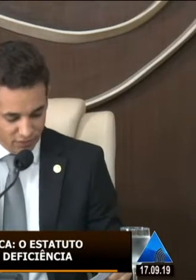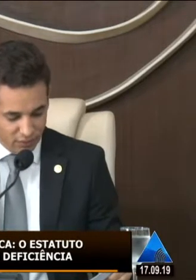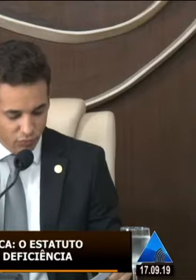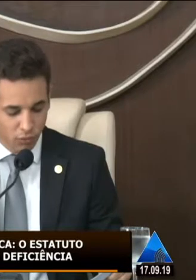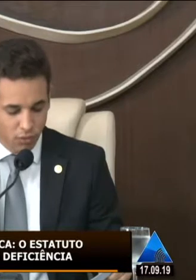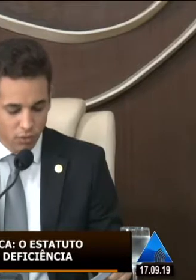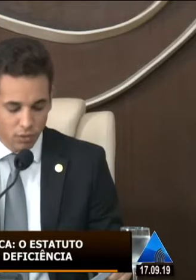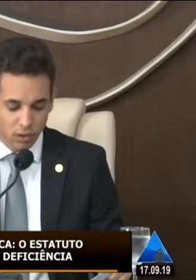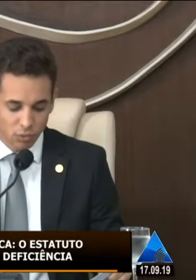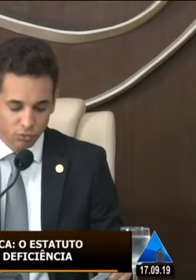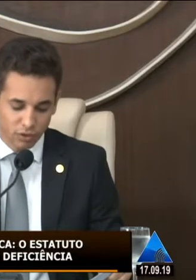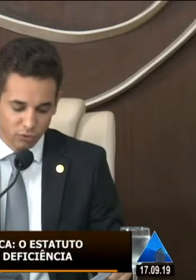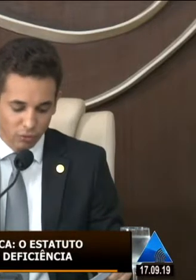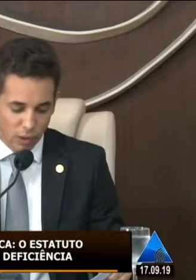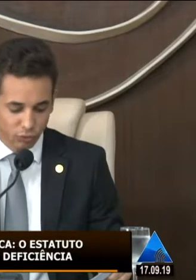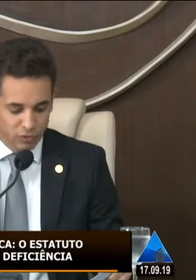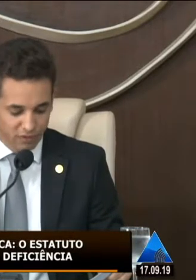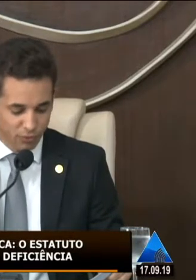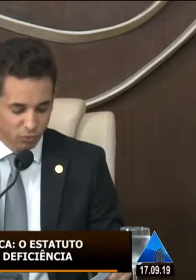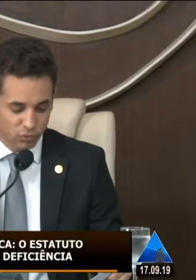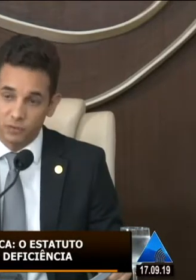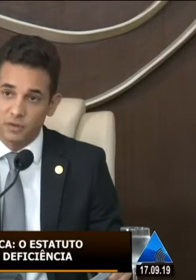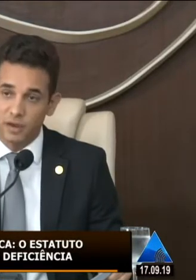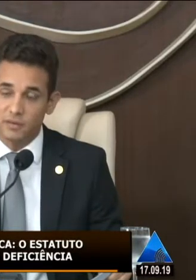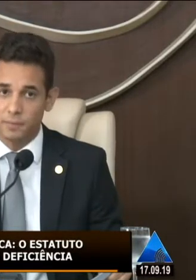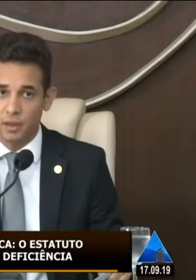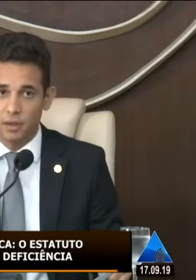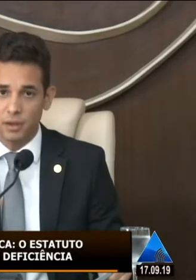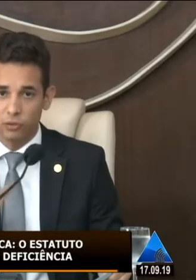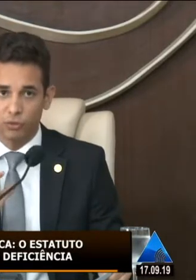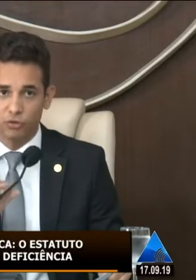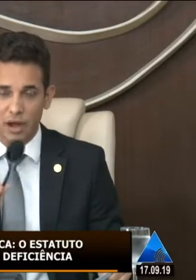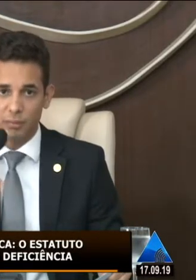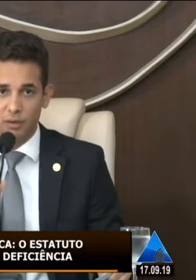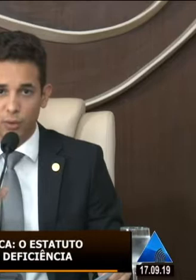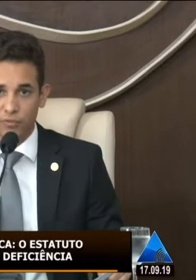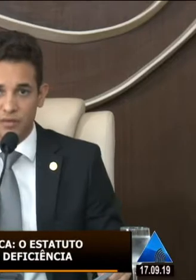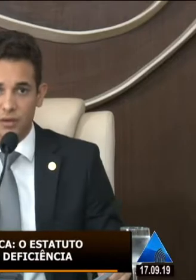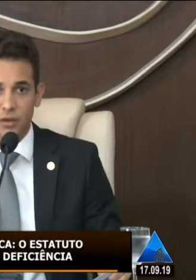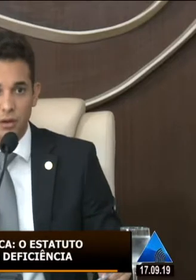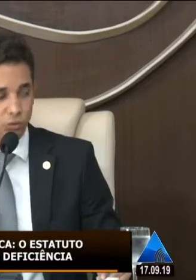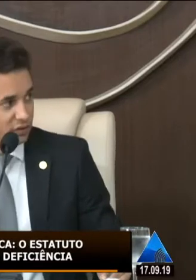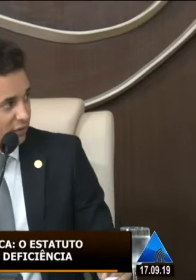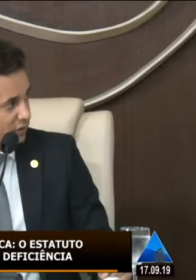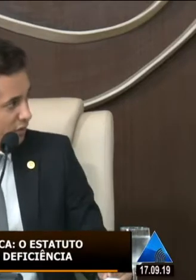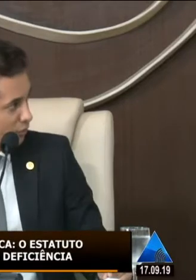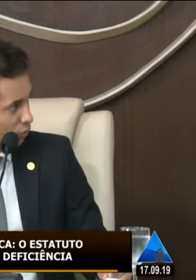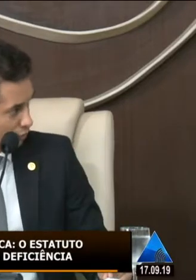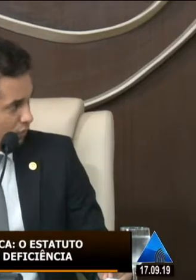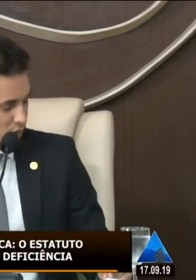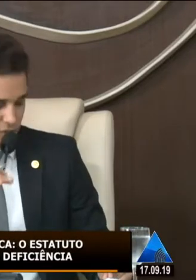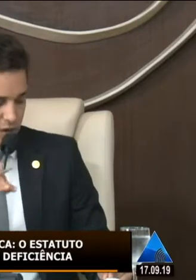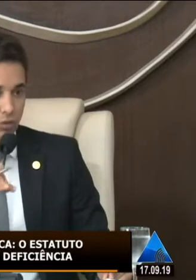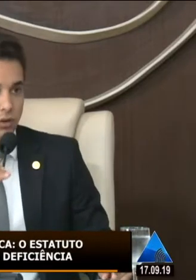representativo, ao Conselho Estadual dos Direitos da Pessoa com Deficiência no nosso Estado, para que possa fazer, utilizar desses cinco